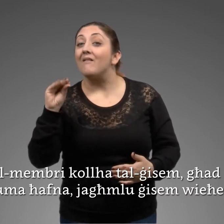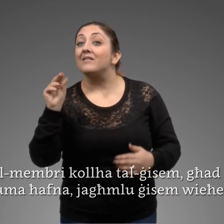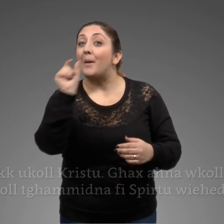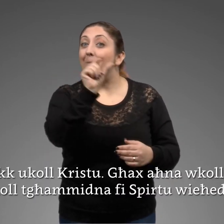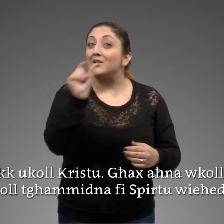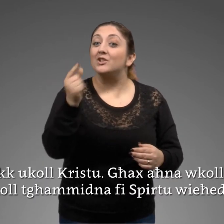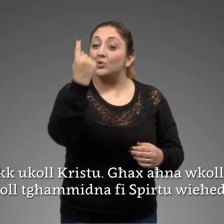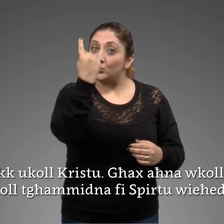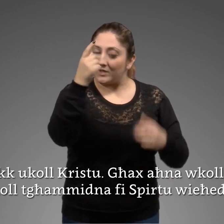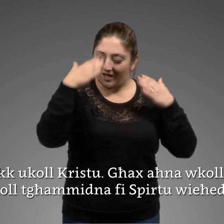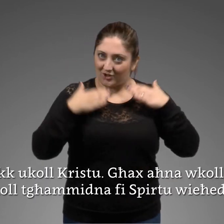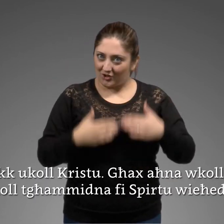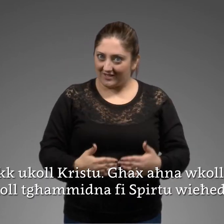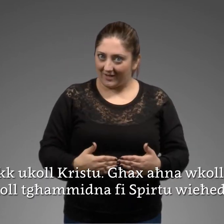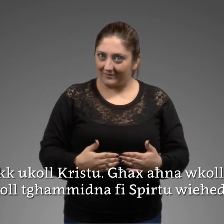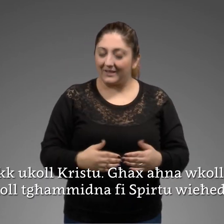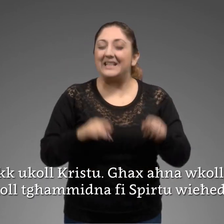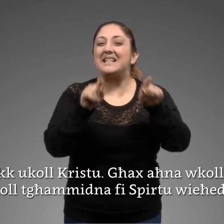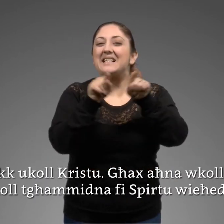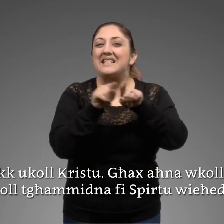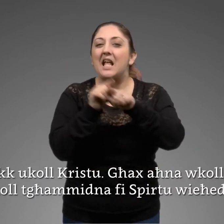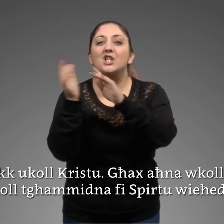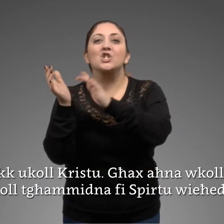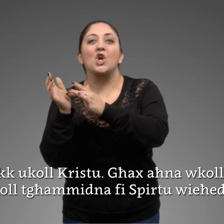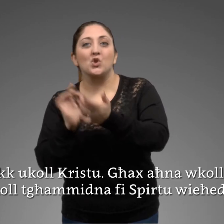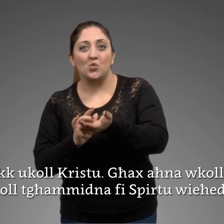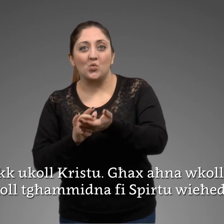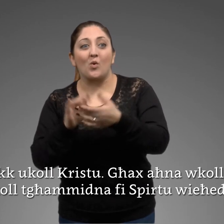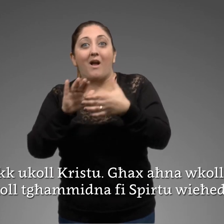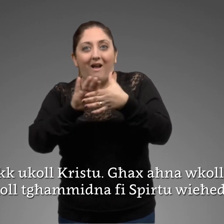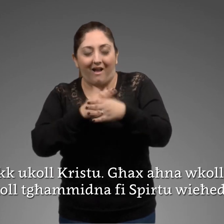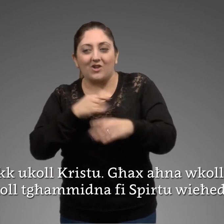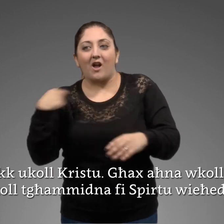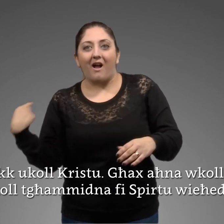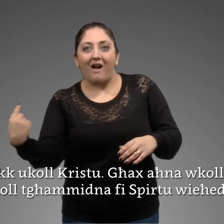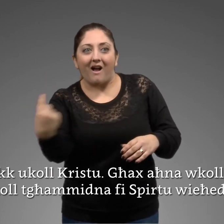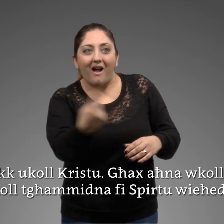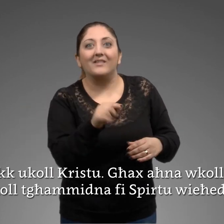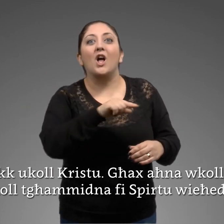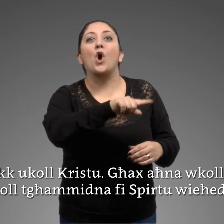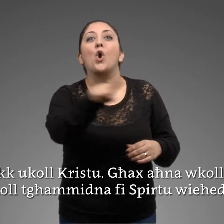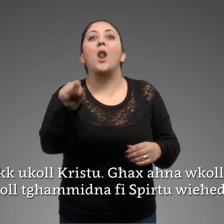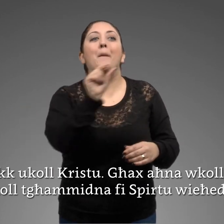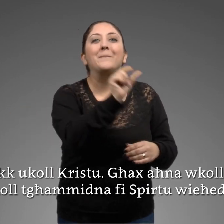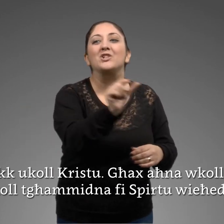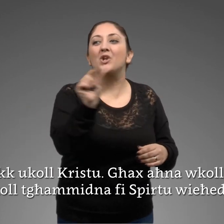ekku koll kristu Aċaħna u koll il-koll tam midna fi spirtu wijhet